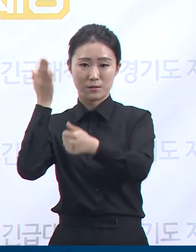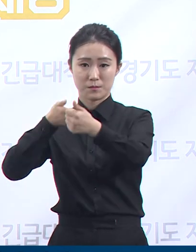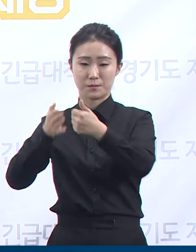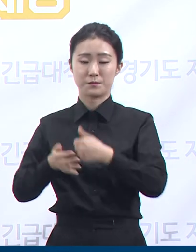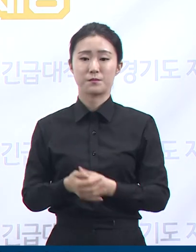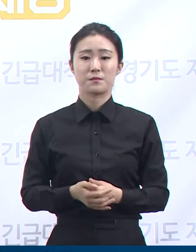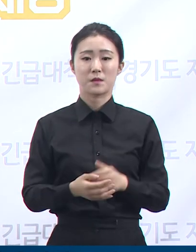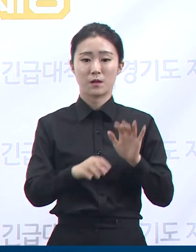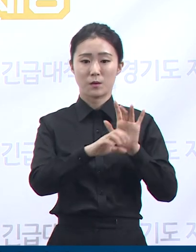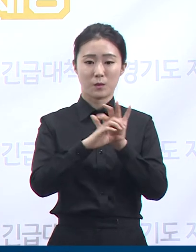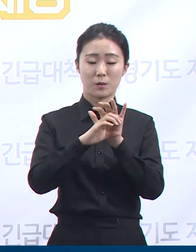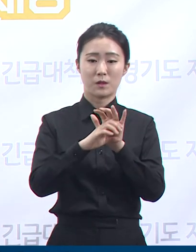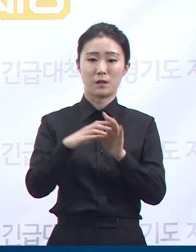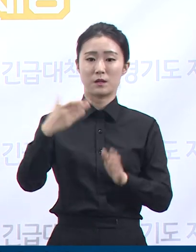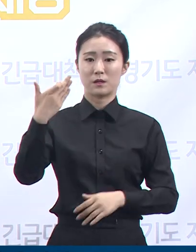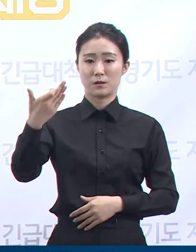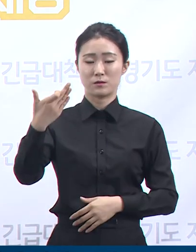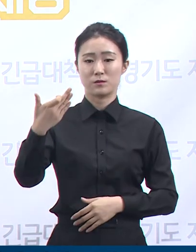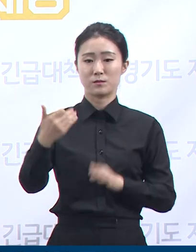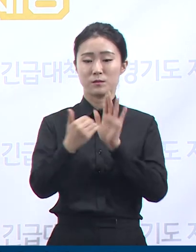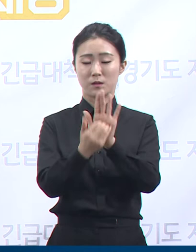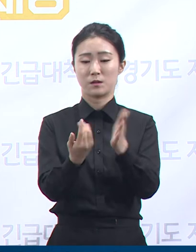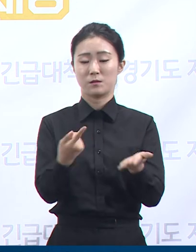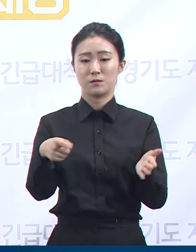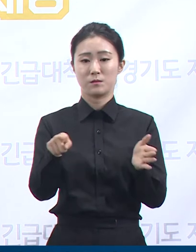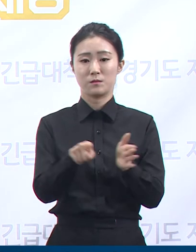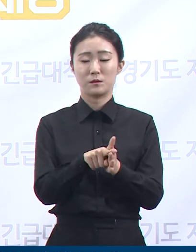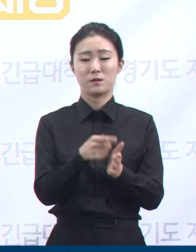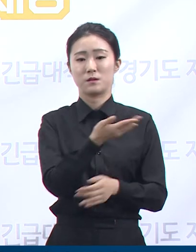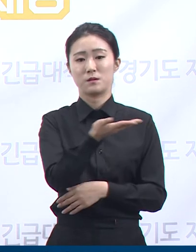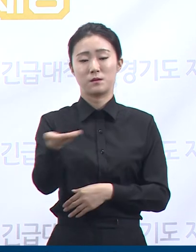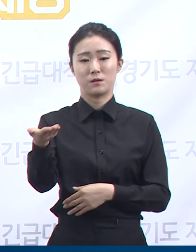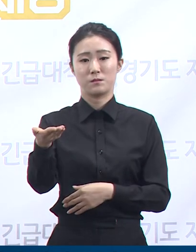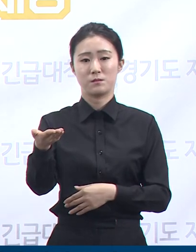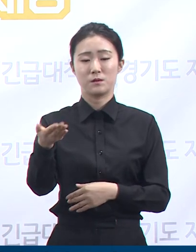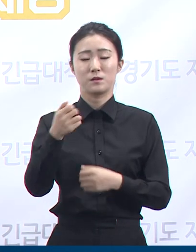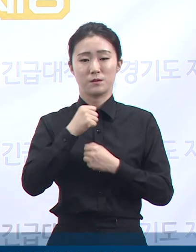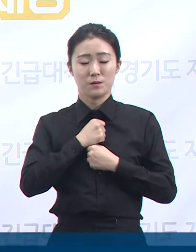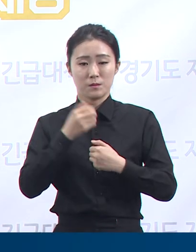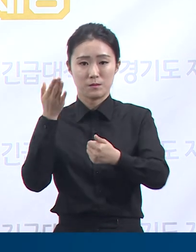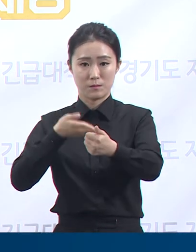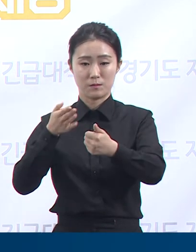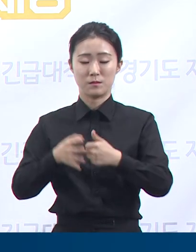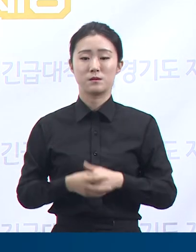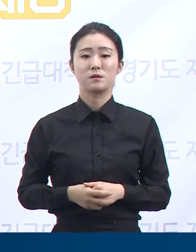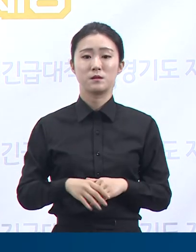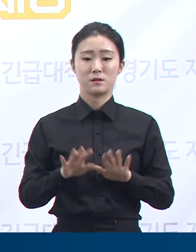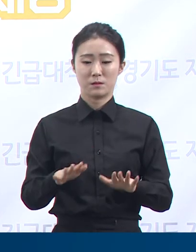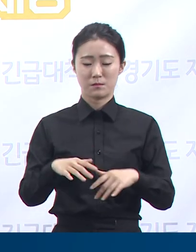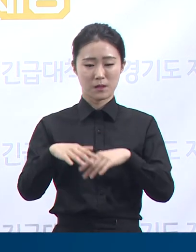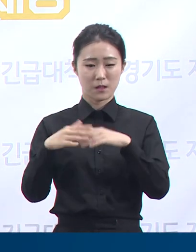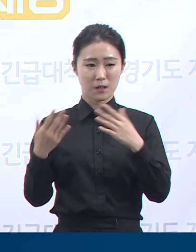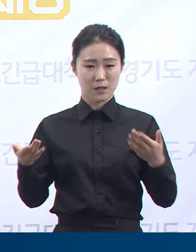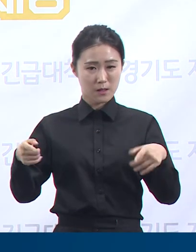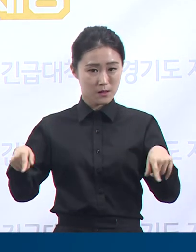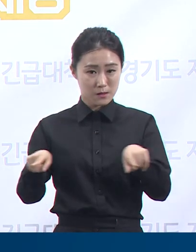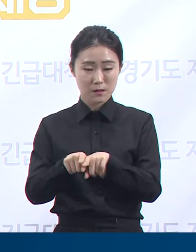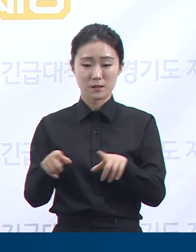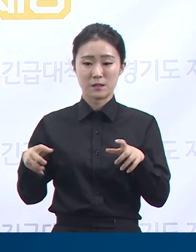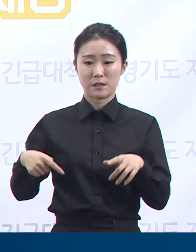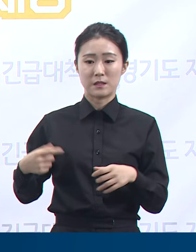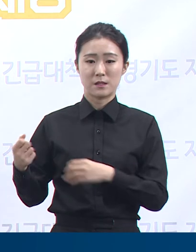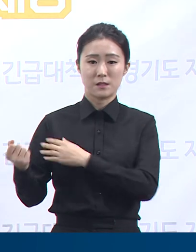부탁드립니다. 코로나19 확산 방지를 위해 우리 모두 힘을 모아야 할 때입니다. 수도권과 광주, 대전을